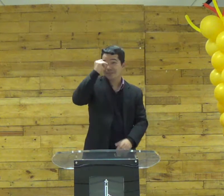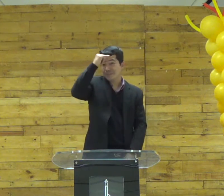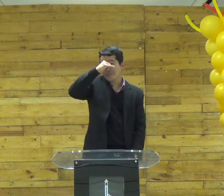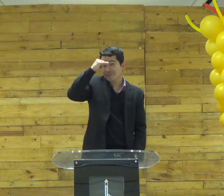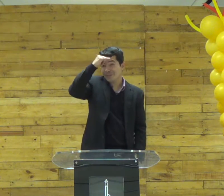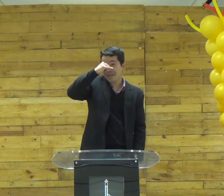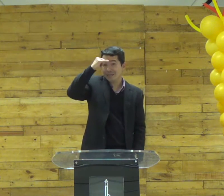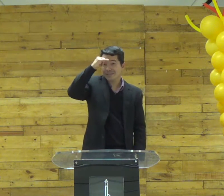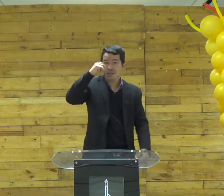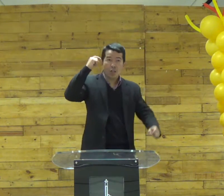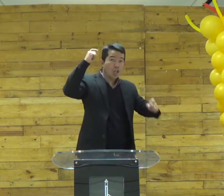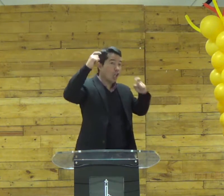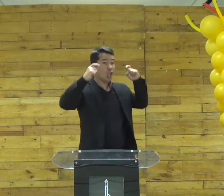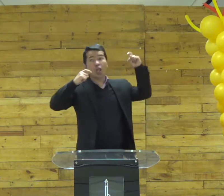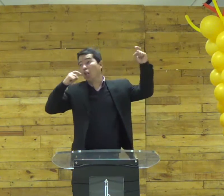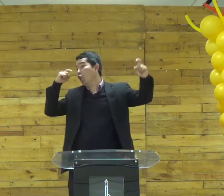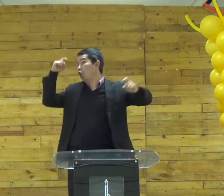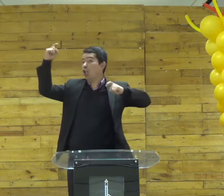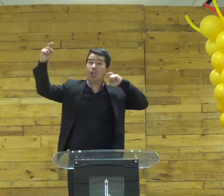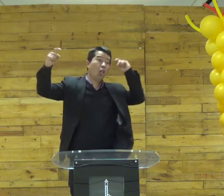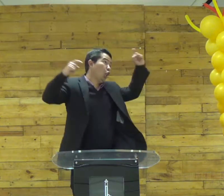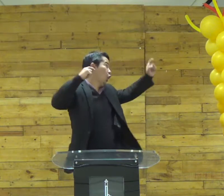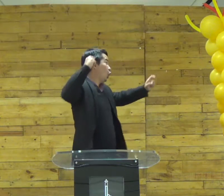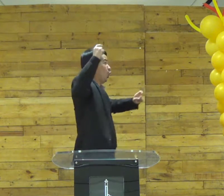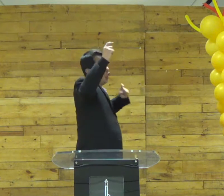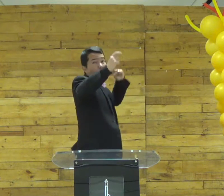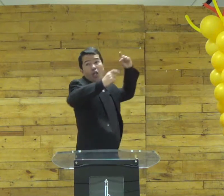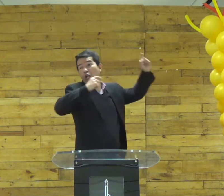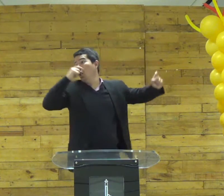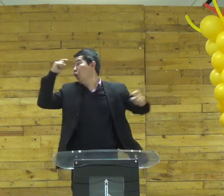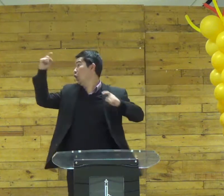às vezes parecemos meio bobos né